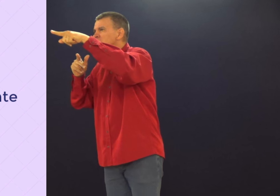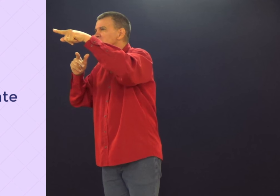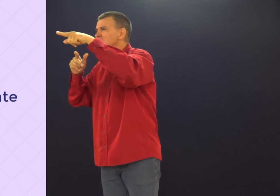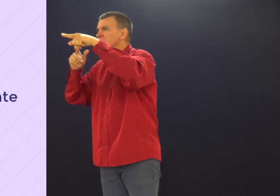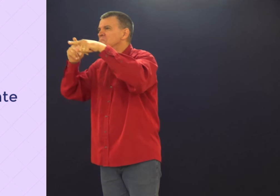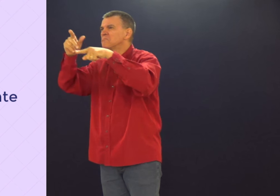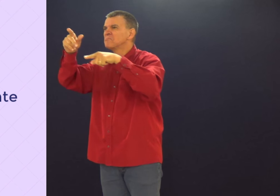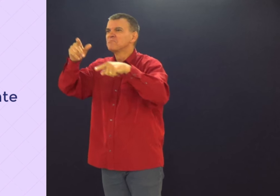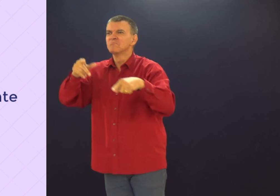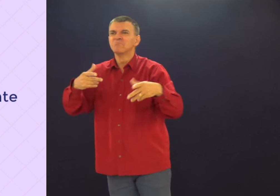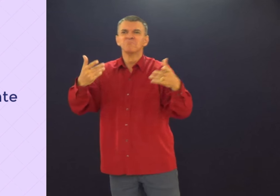veio oculto?